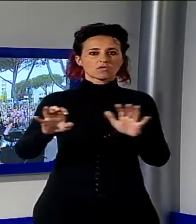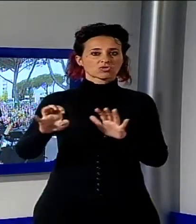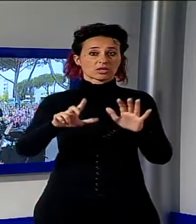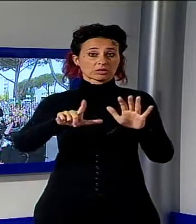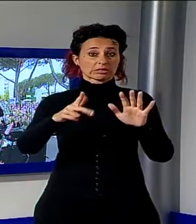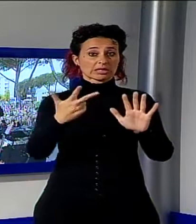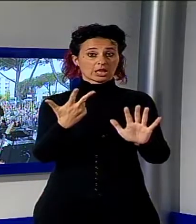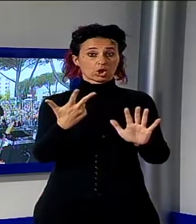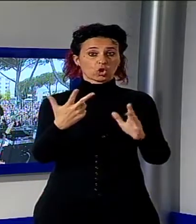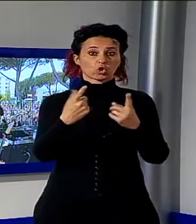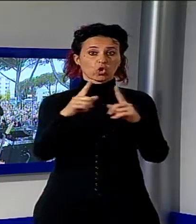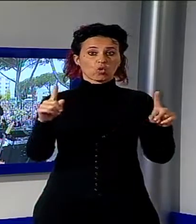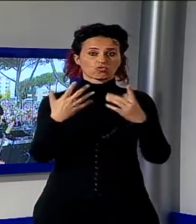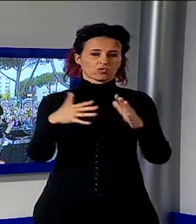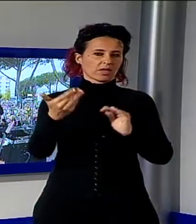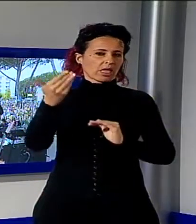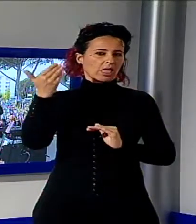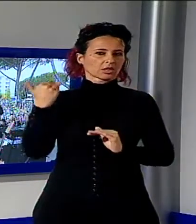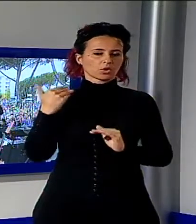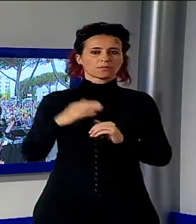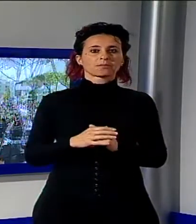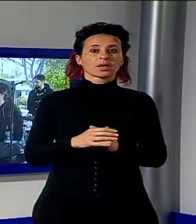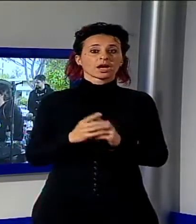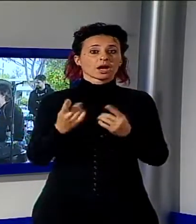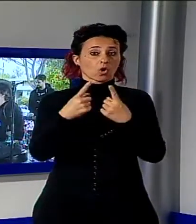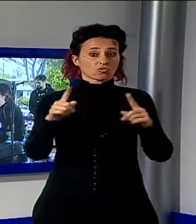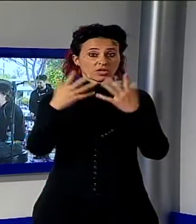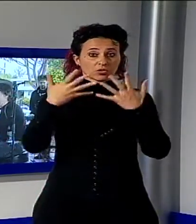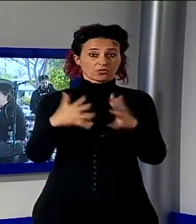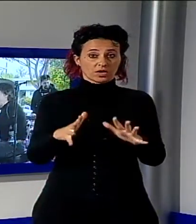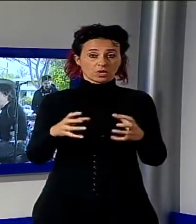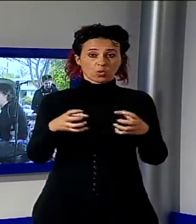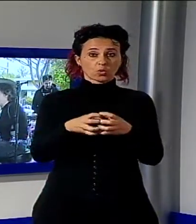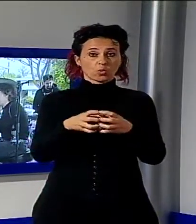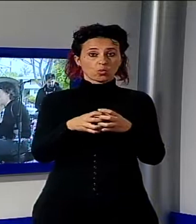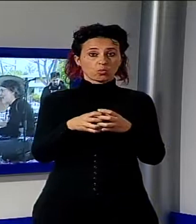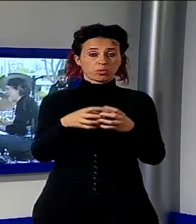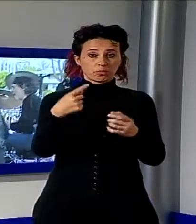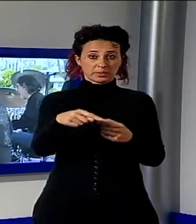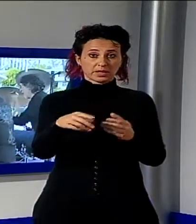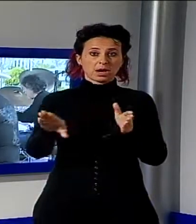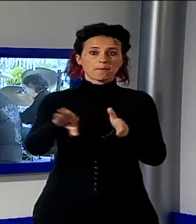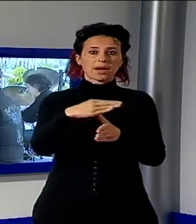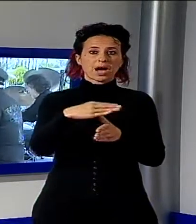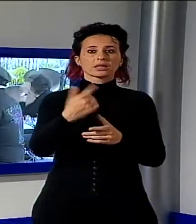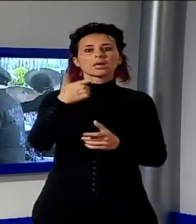Subito dopo il concerto a Capannori il gruppo è partito alla volta di Roma, dove sarà tra le band